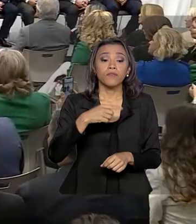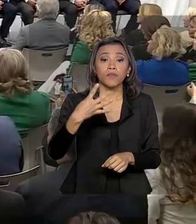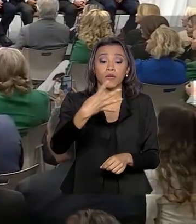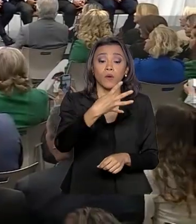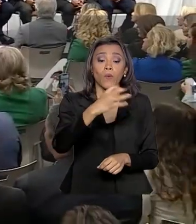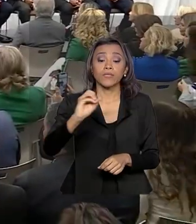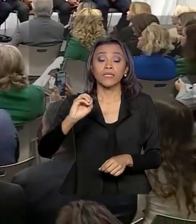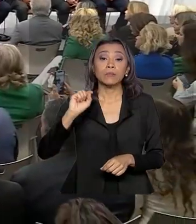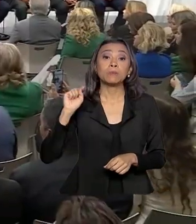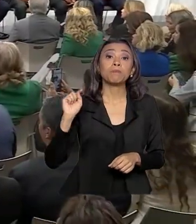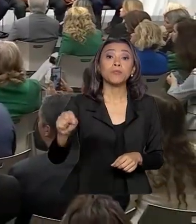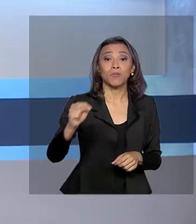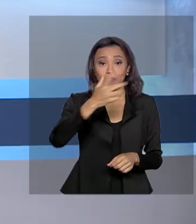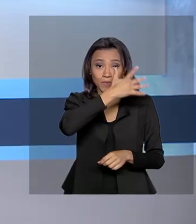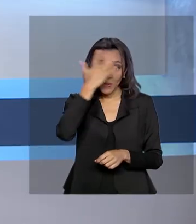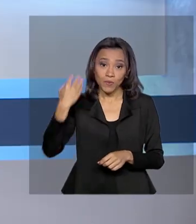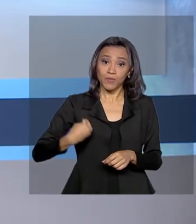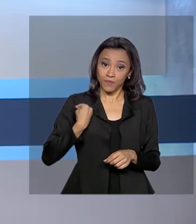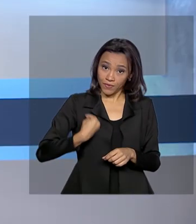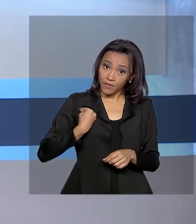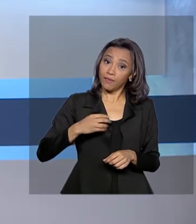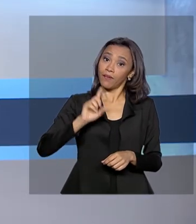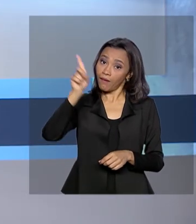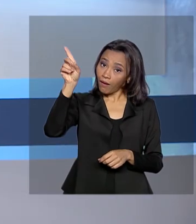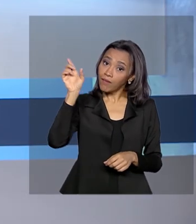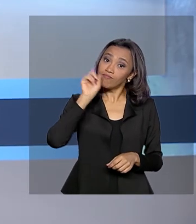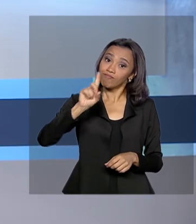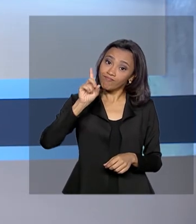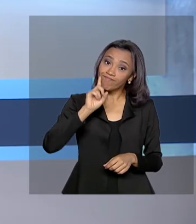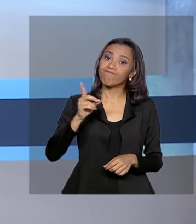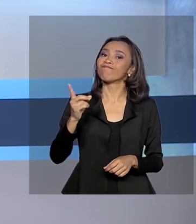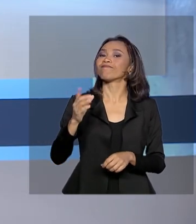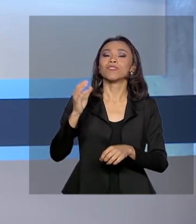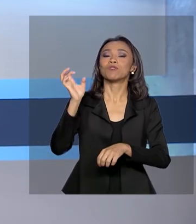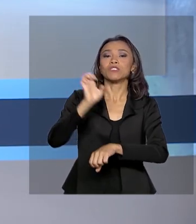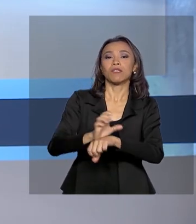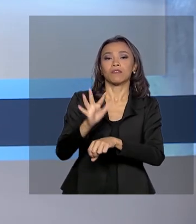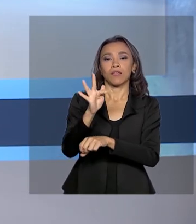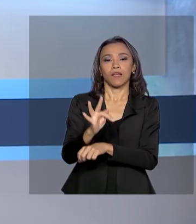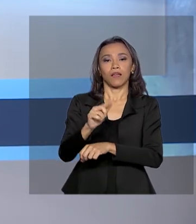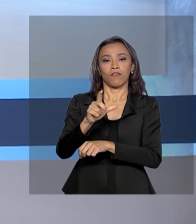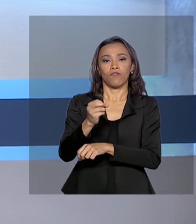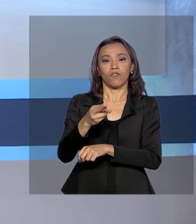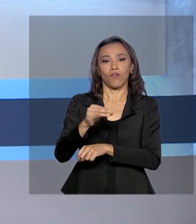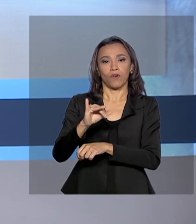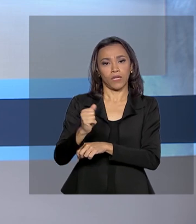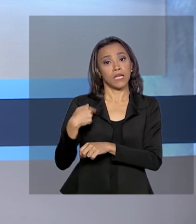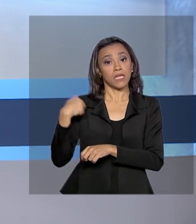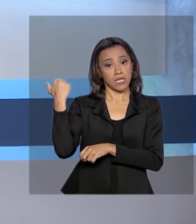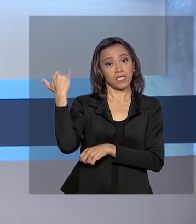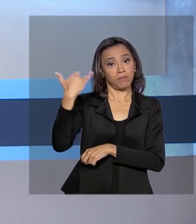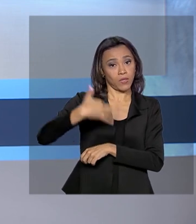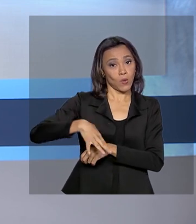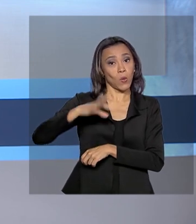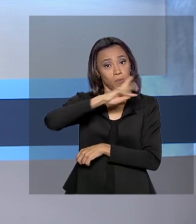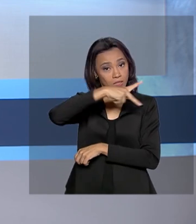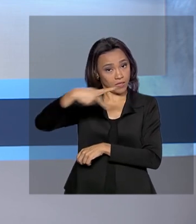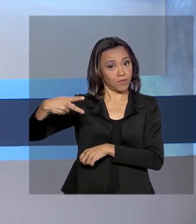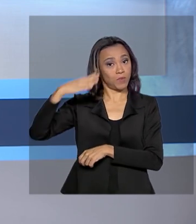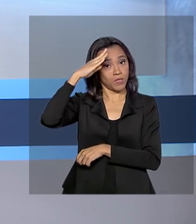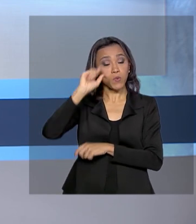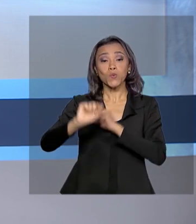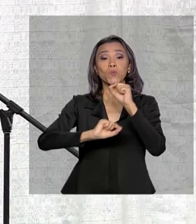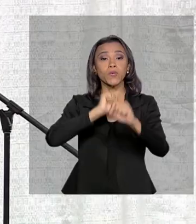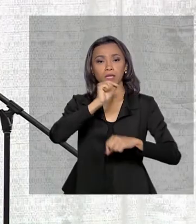brasileiros vivem na Flórida. Aos brasileiros, Bolsonaro falou do trabalho que está sendo feito para recuperar o Brasil.